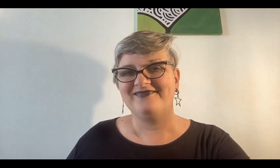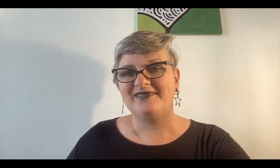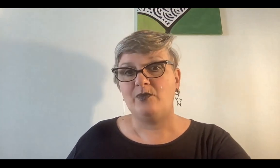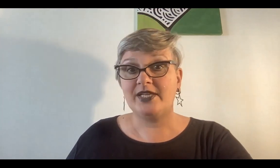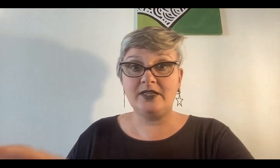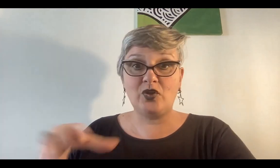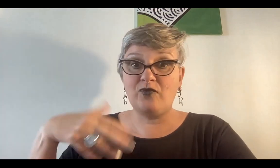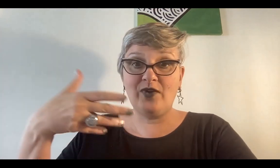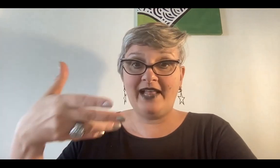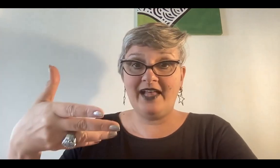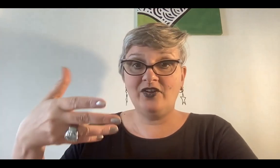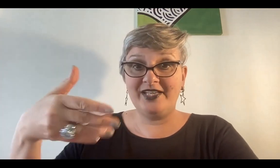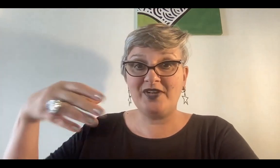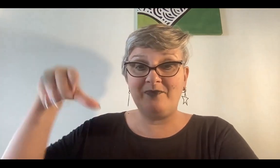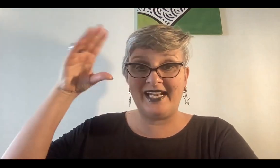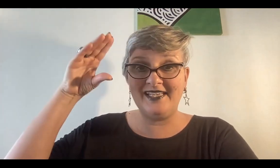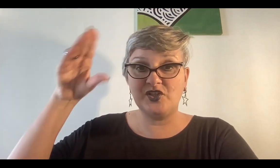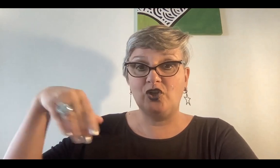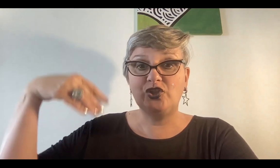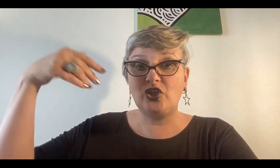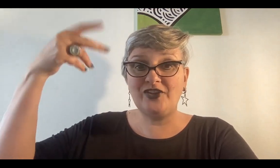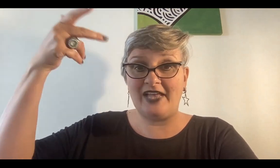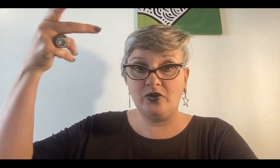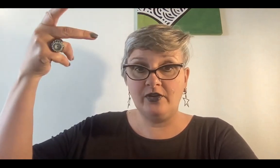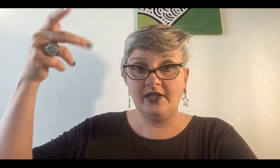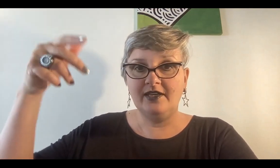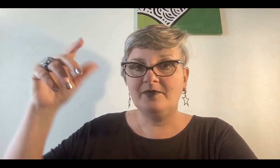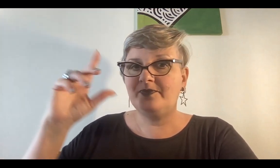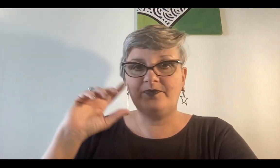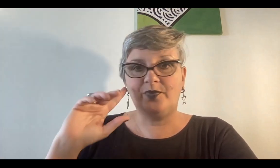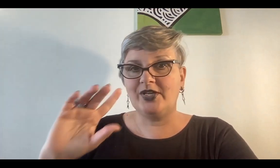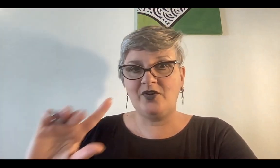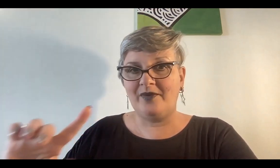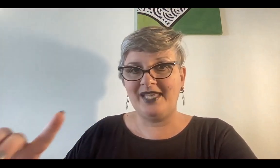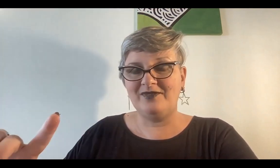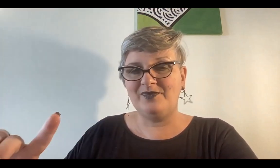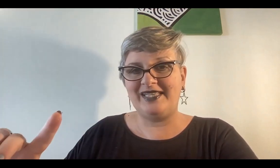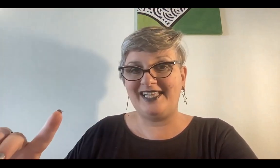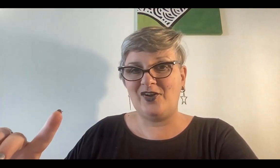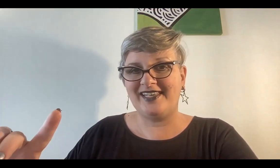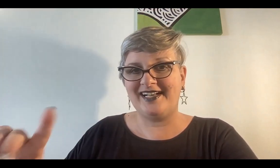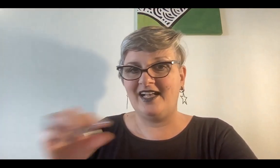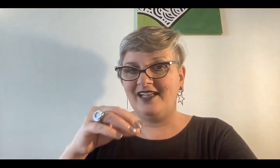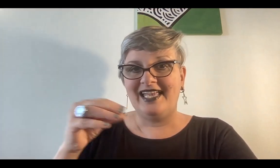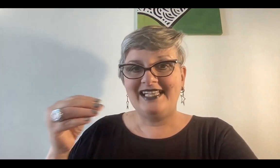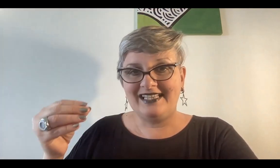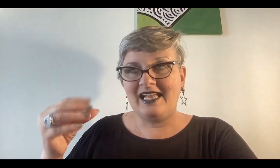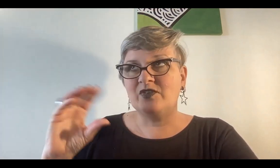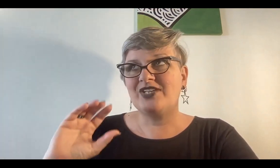Porque si todo fuera dado, eso era el paraíso. Todo dado porque no había mente lógica. Digamos,